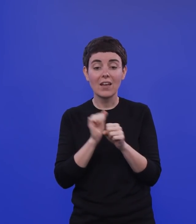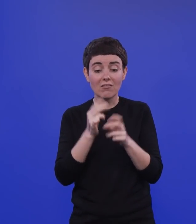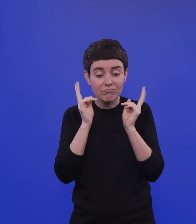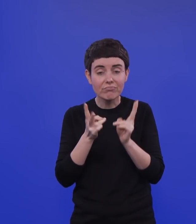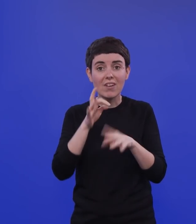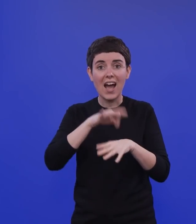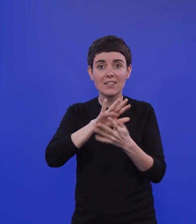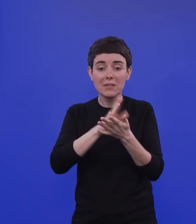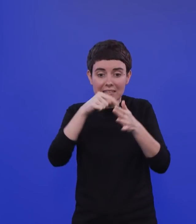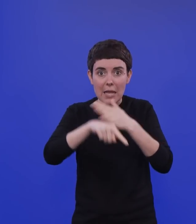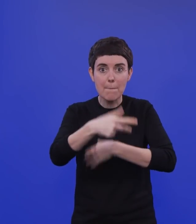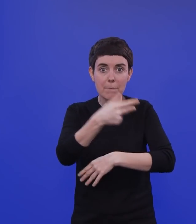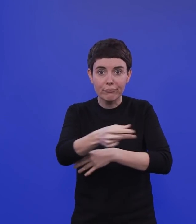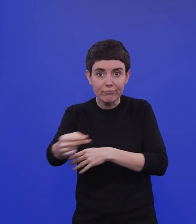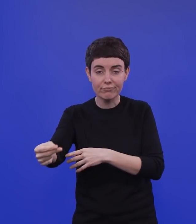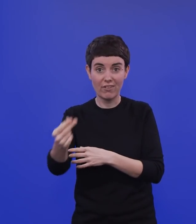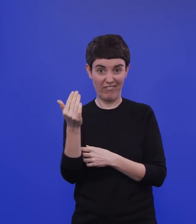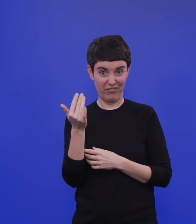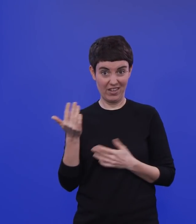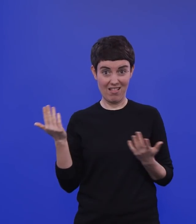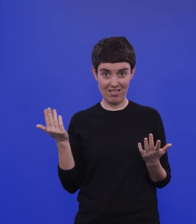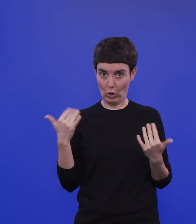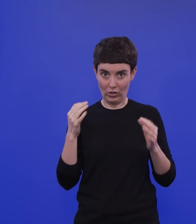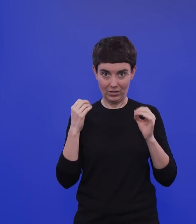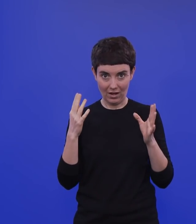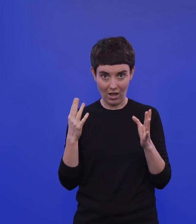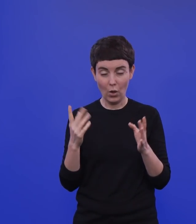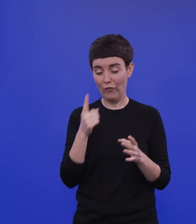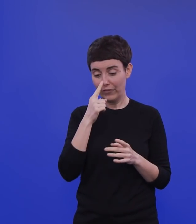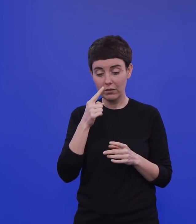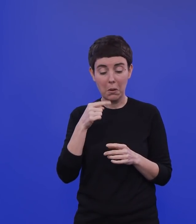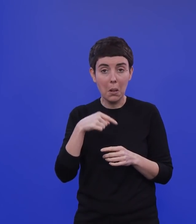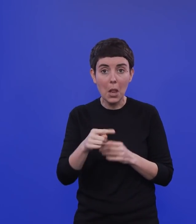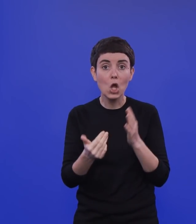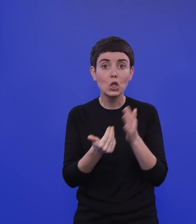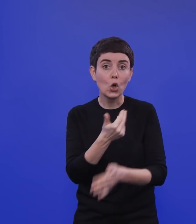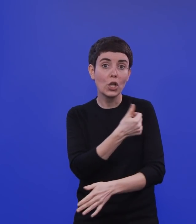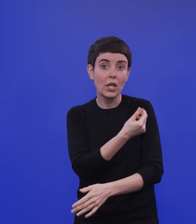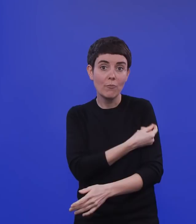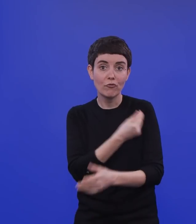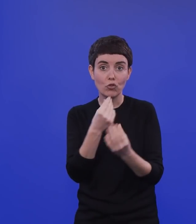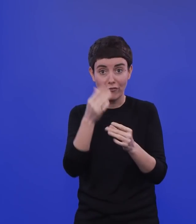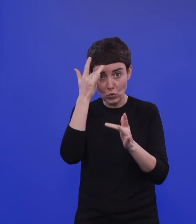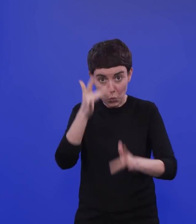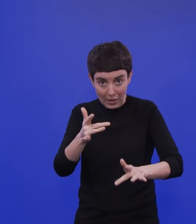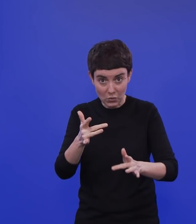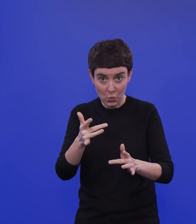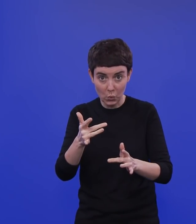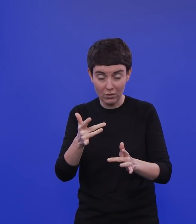ändern mit dem Zulassen von neuen, weiteren Impfstoffen über die Zeit, über die kurze, unmittelbar bevorstehende Zeit,